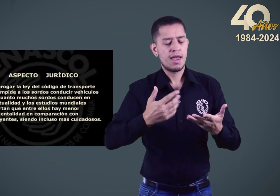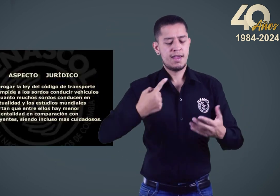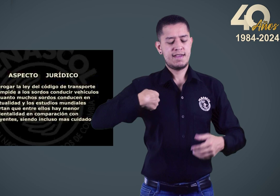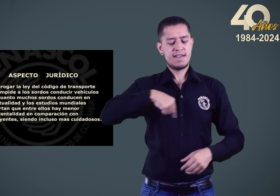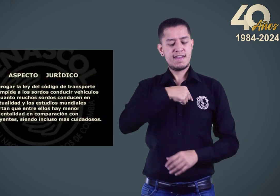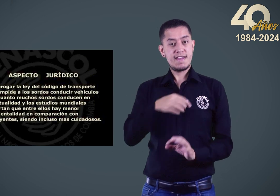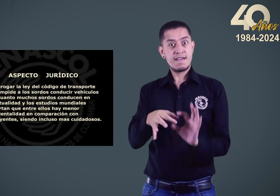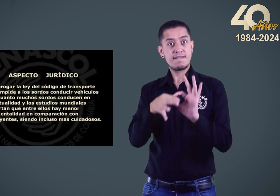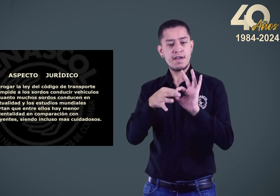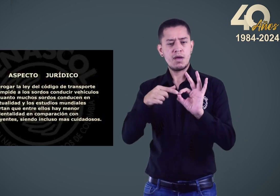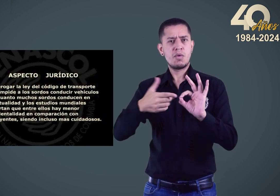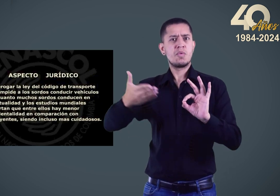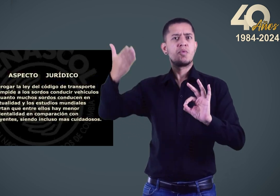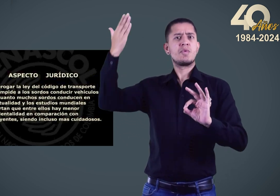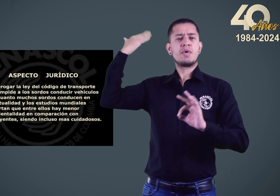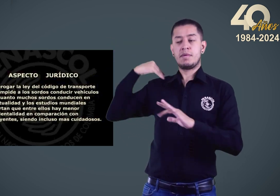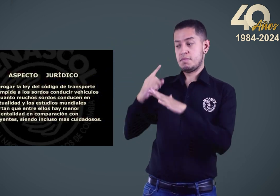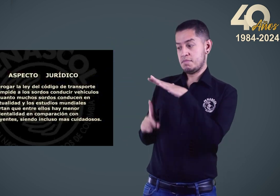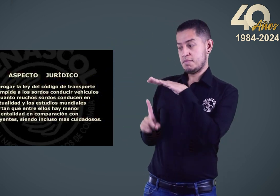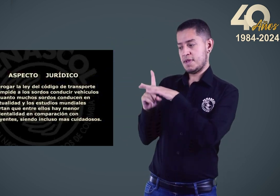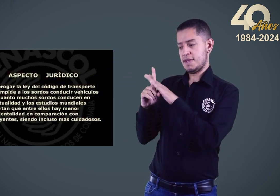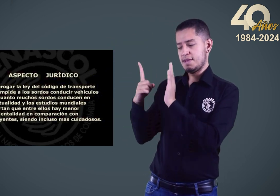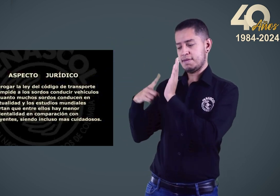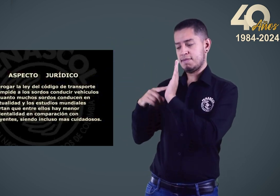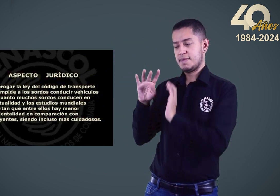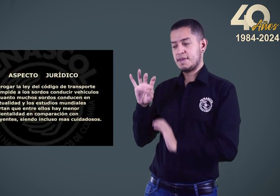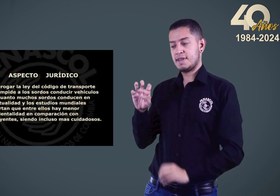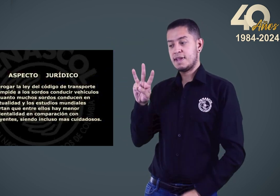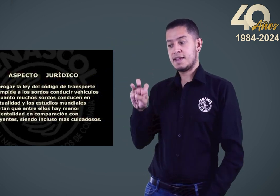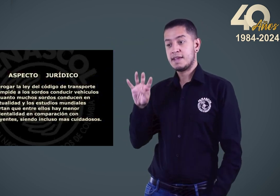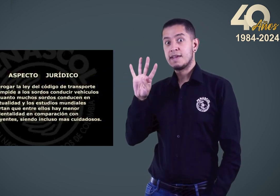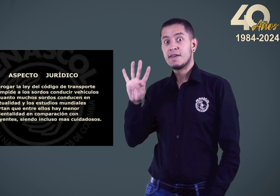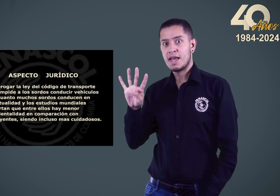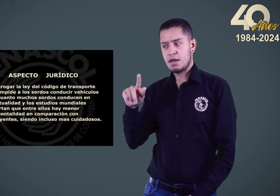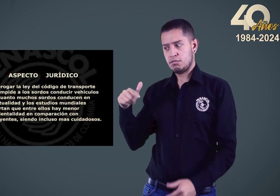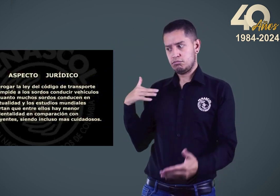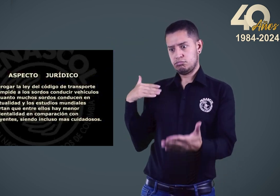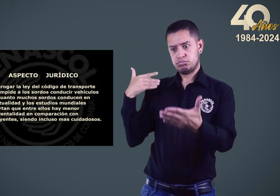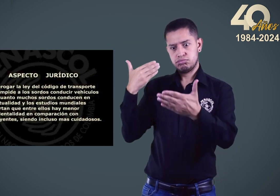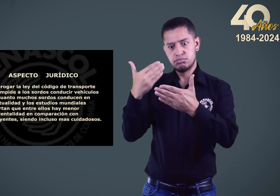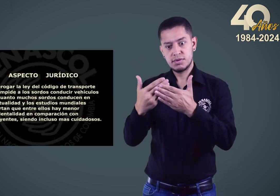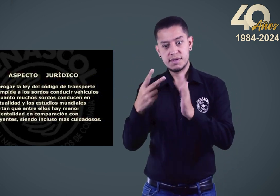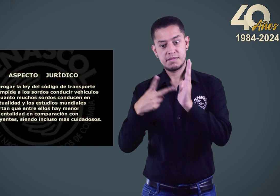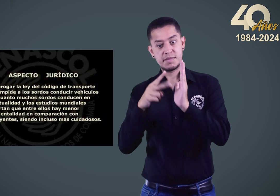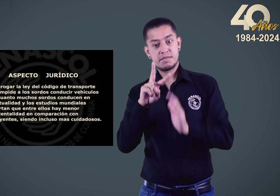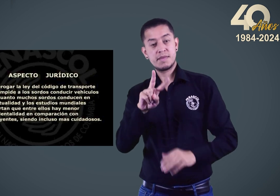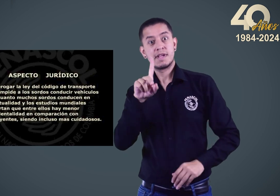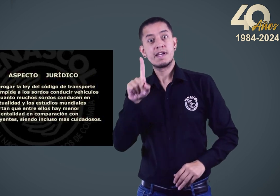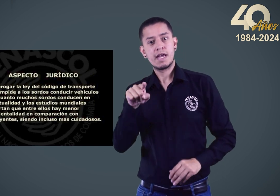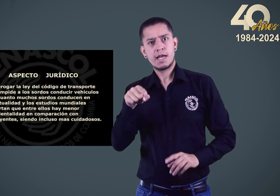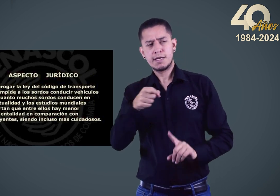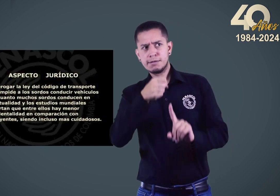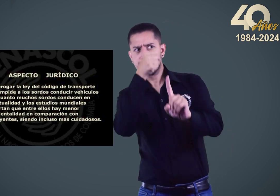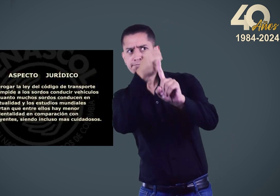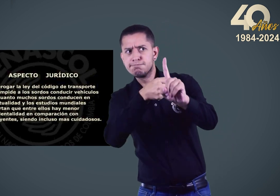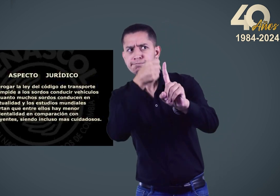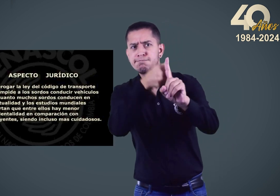recae en las acciones de FENASCOL en las que, desde 1984 hasta el